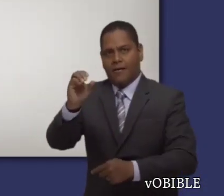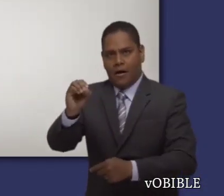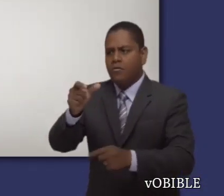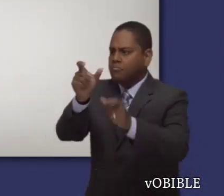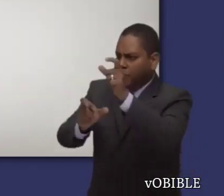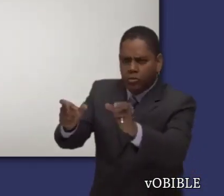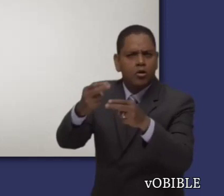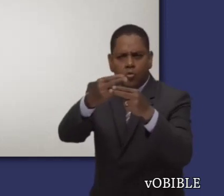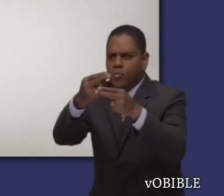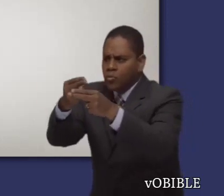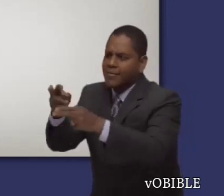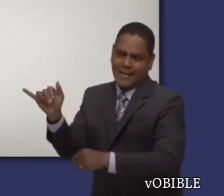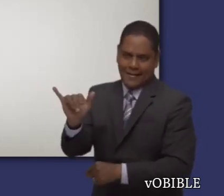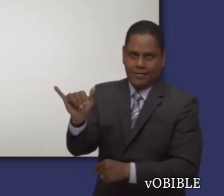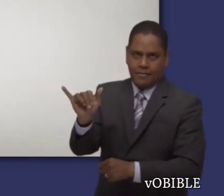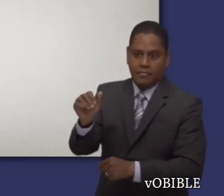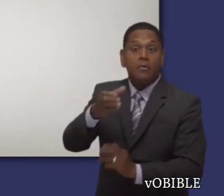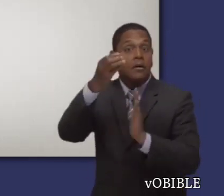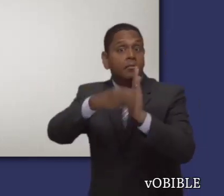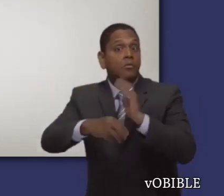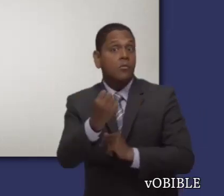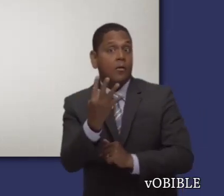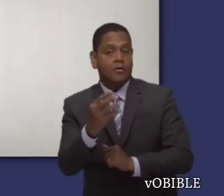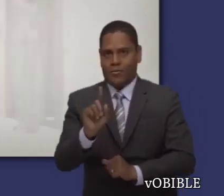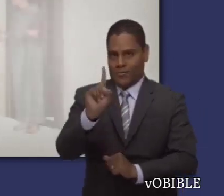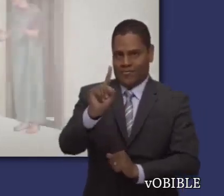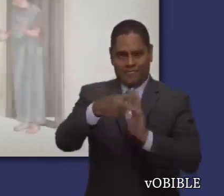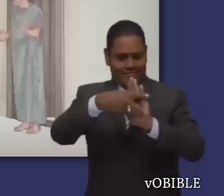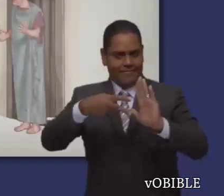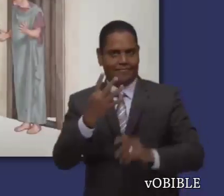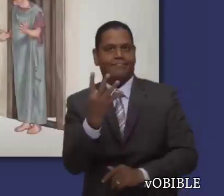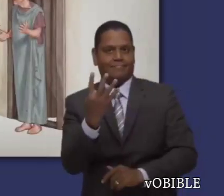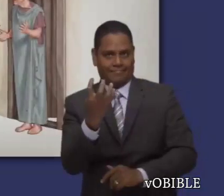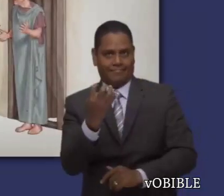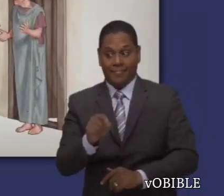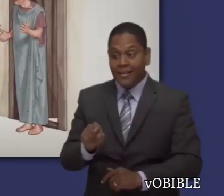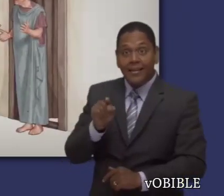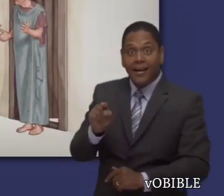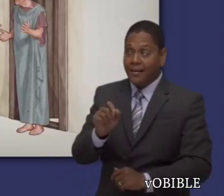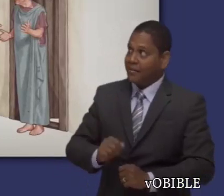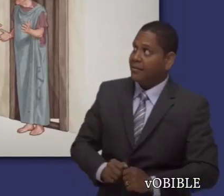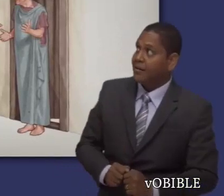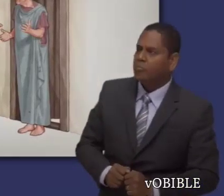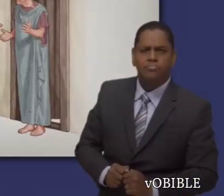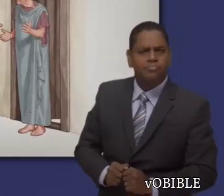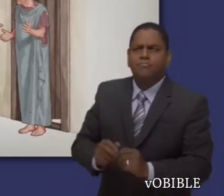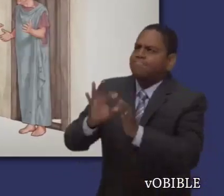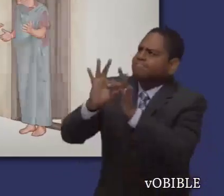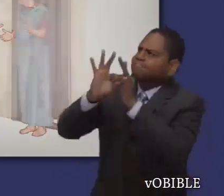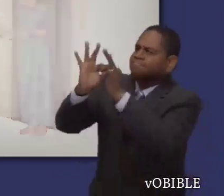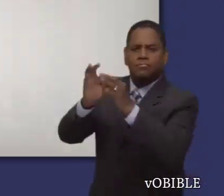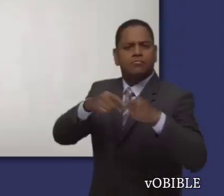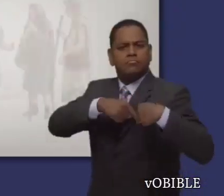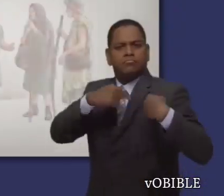Tercera de Juan tiene catorce versículos. A Gallo se le conocía por ser un siervo de Dios leal que